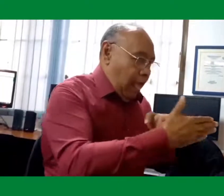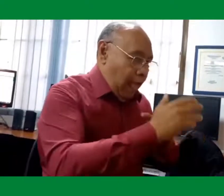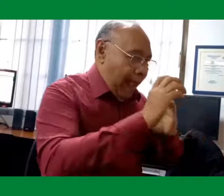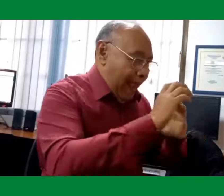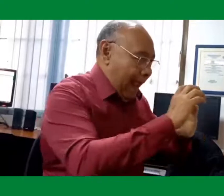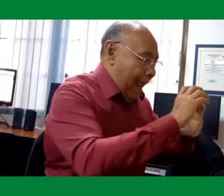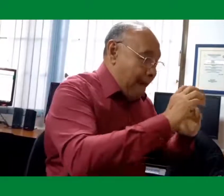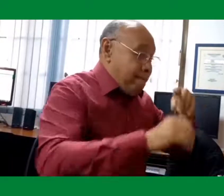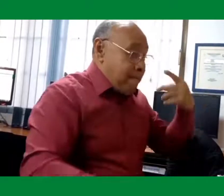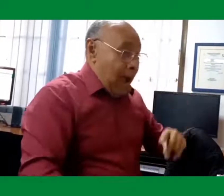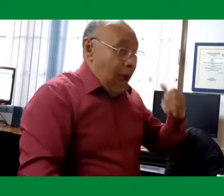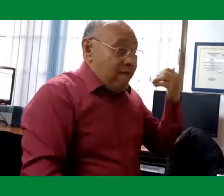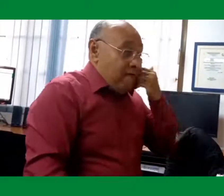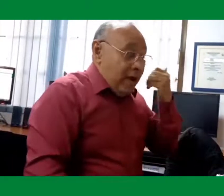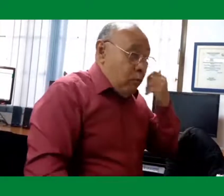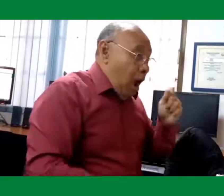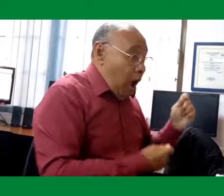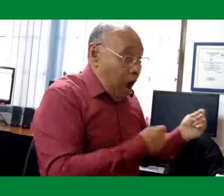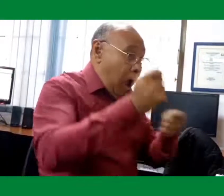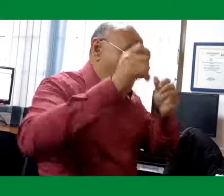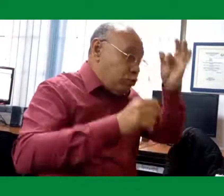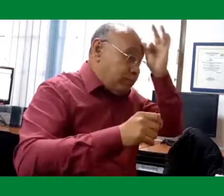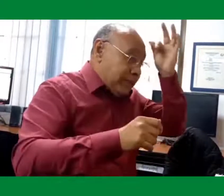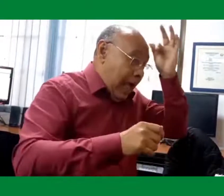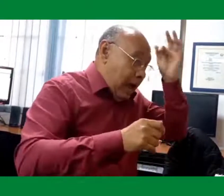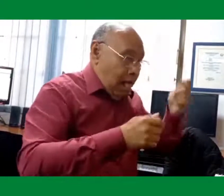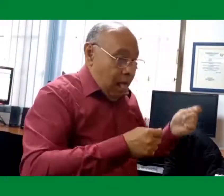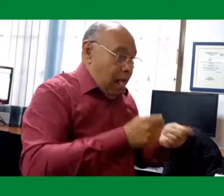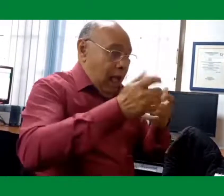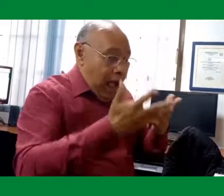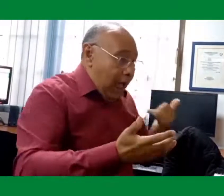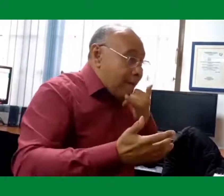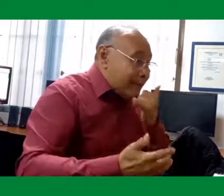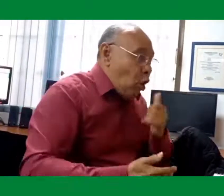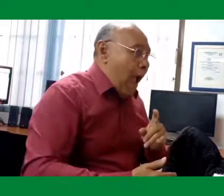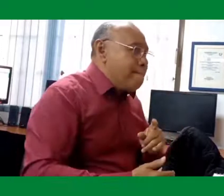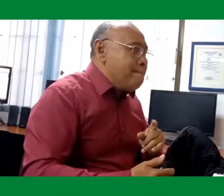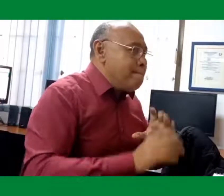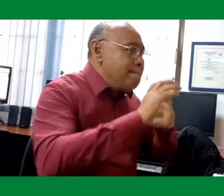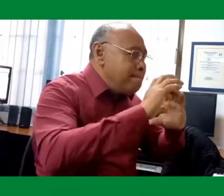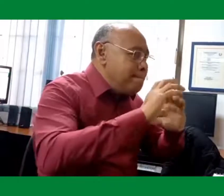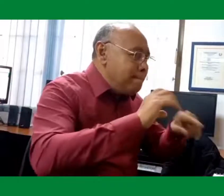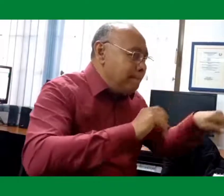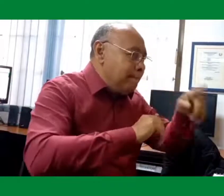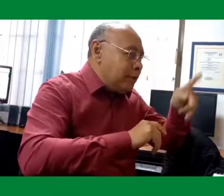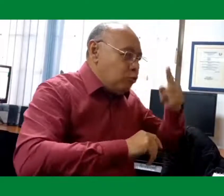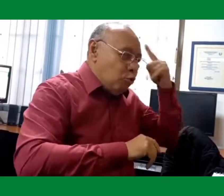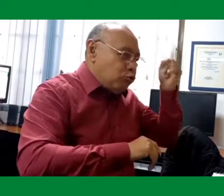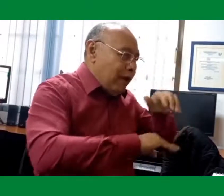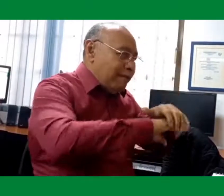enfrenta barreras de comunicación. Y si este se enferma y va al hospital y le preguntan qué pasó,